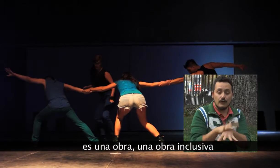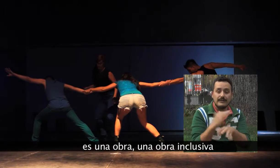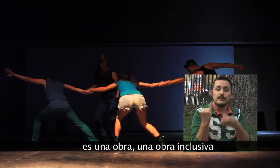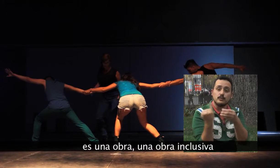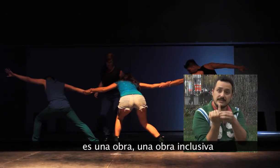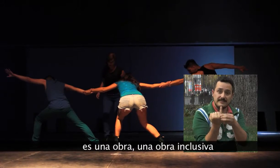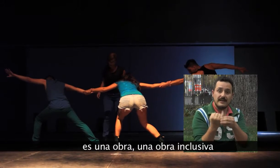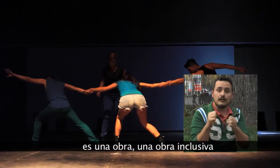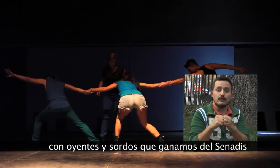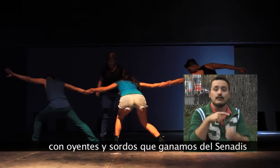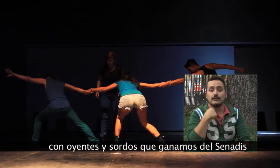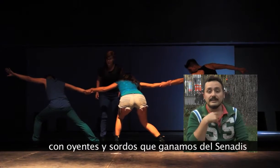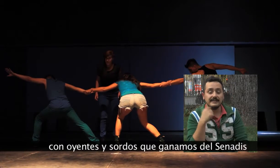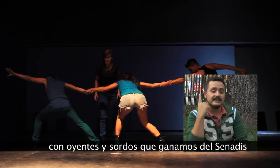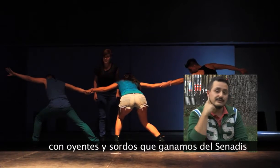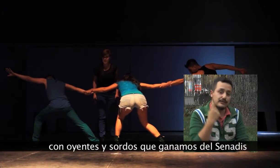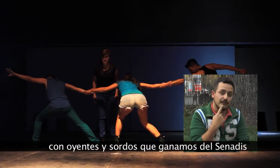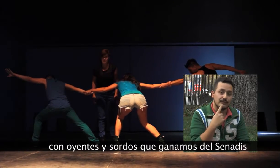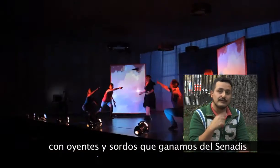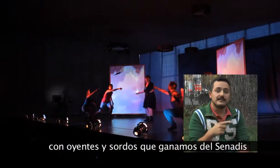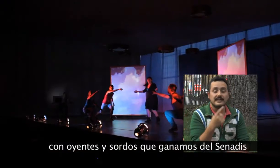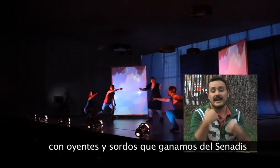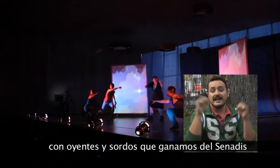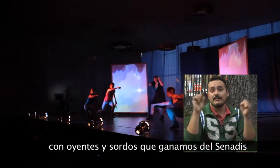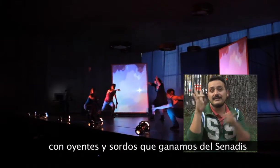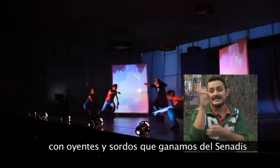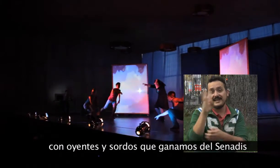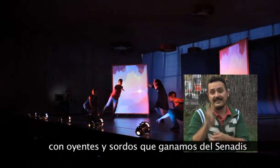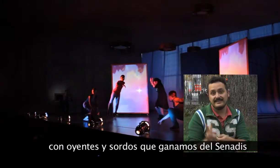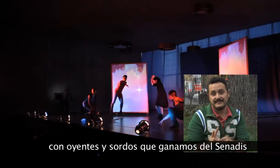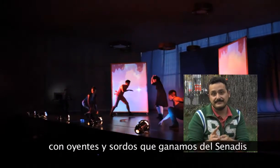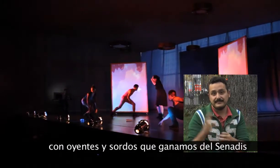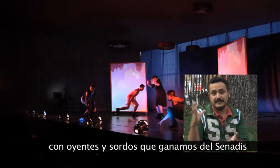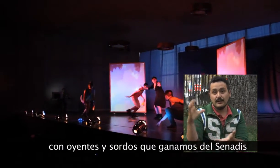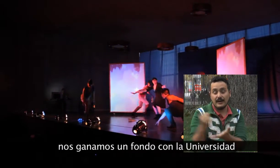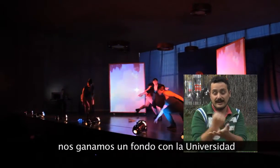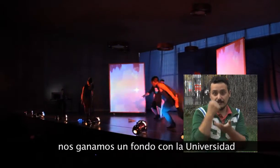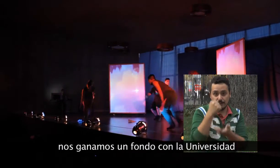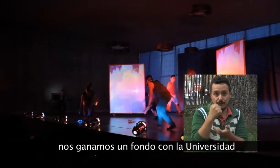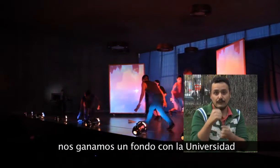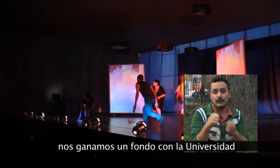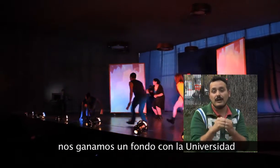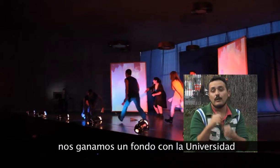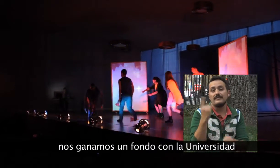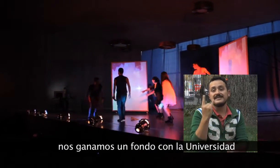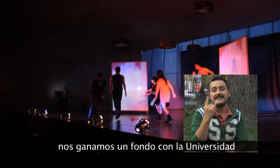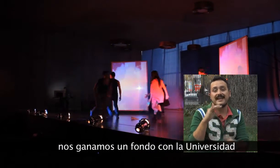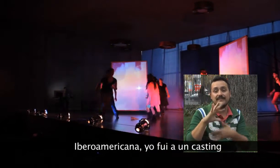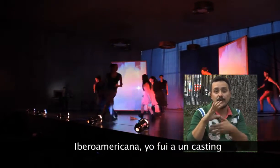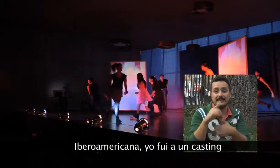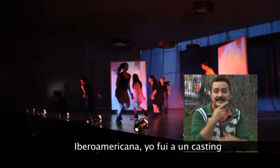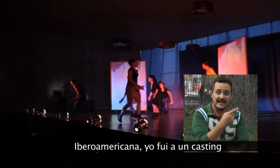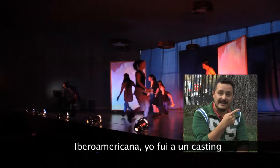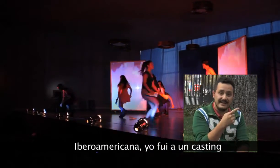obra inclusiva con oyentes y sordos que ganamos de escena 10. Ganamos fondo con la Universidad Iberoamericana.